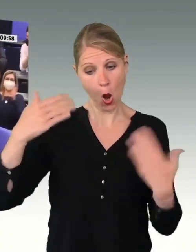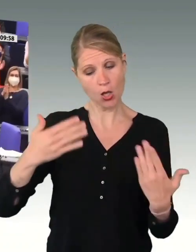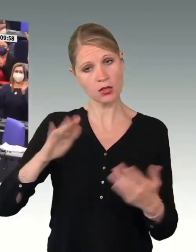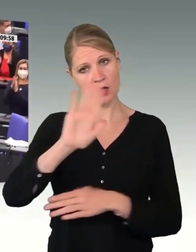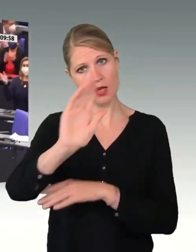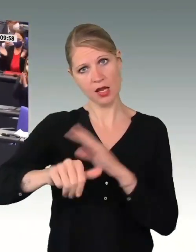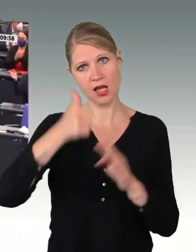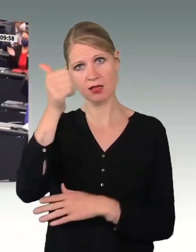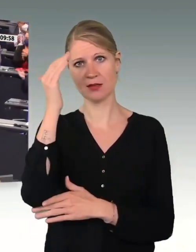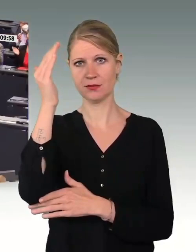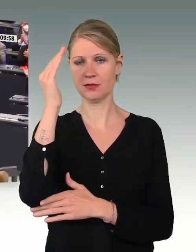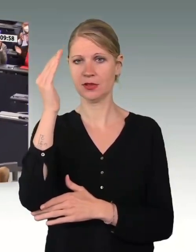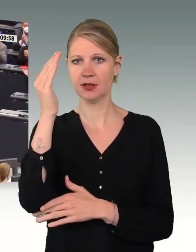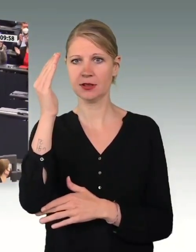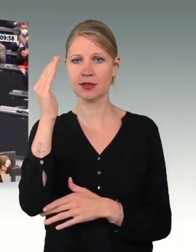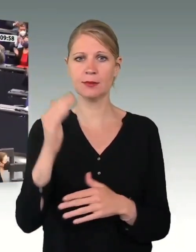Hause begrüße.